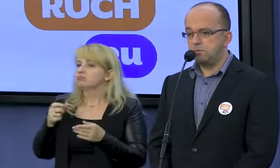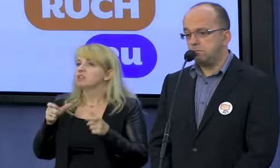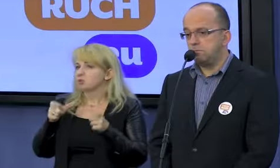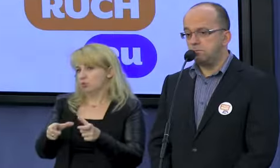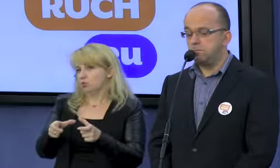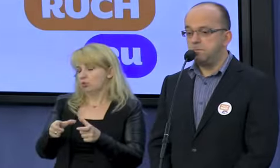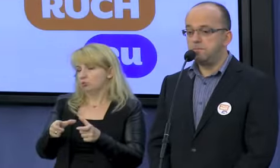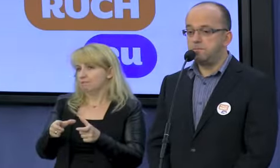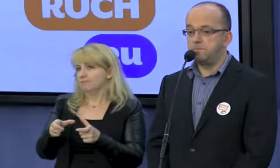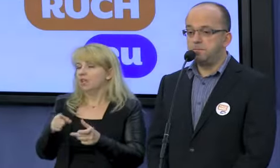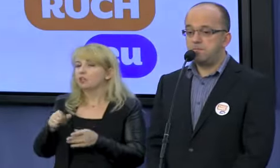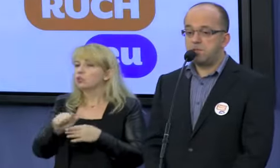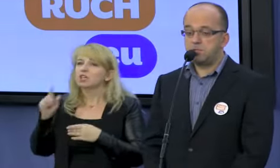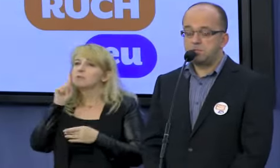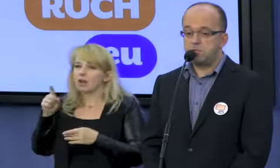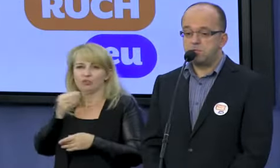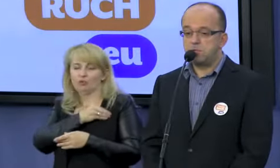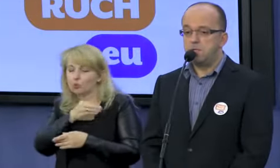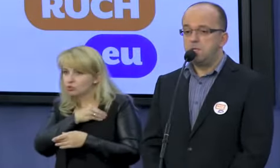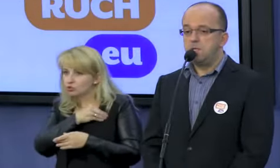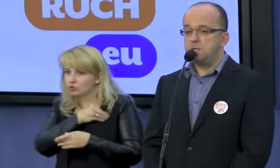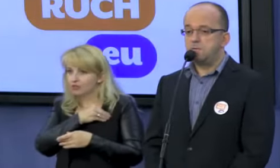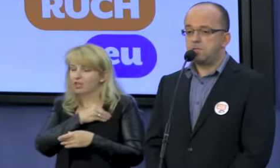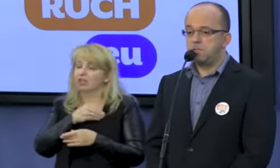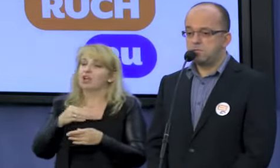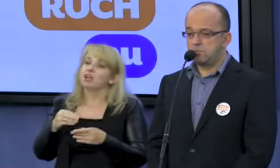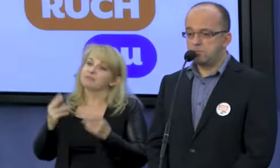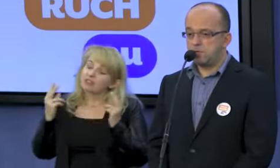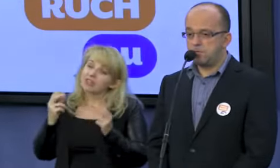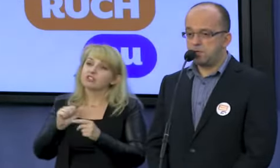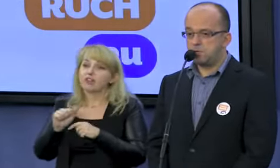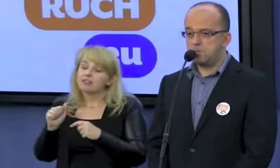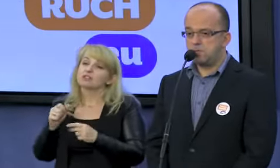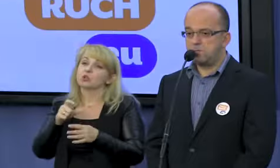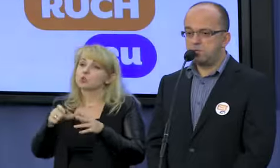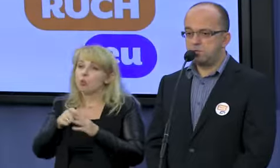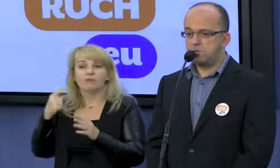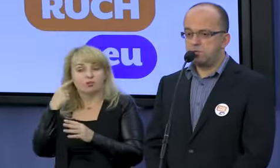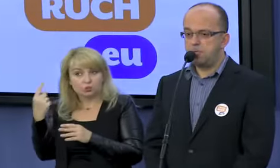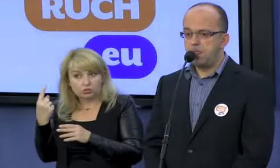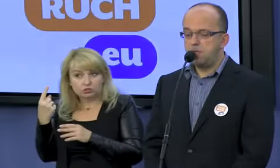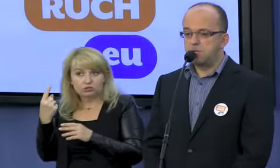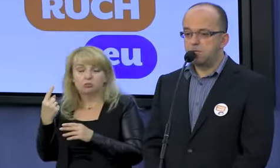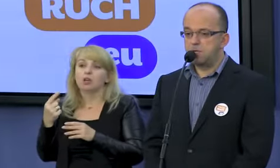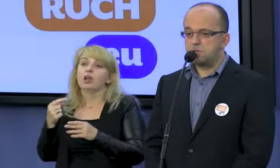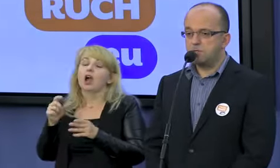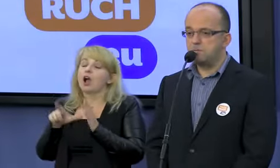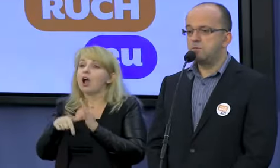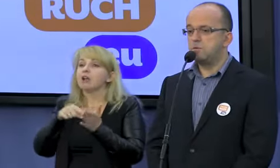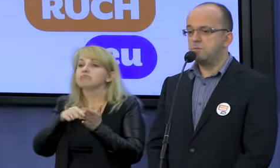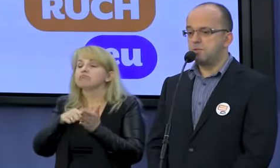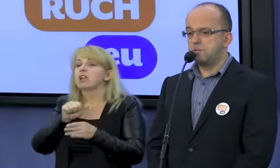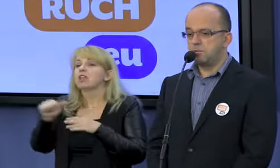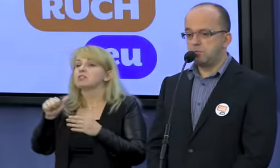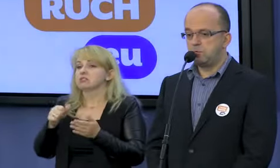nieważne. Oczywiście ważne jest to, że w ogóle padły, ale same przeprosiny są wyraźnie